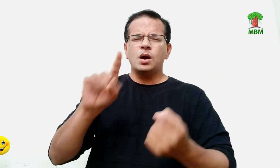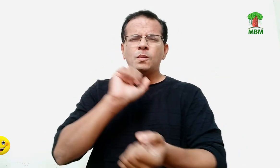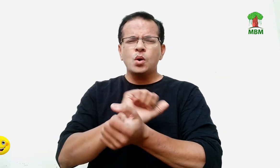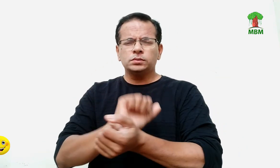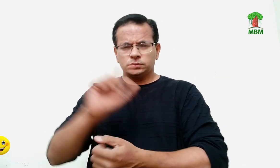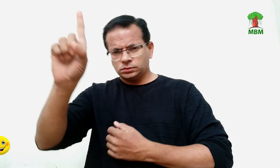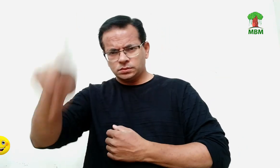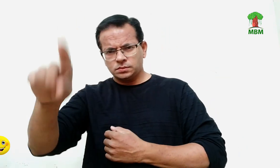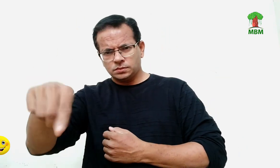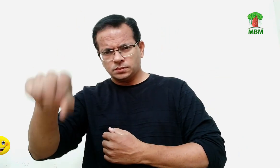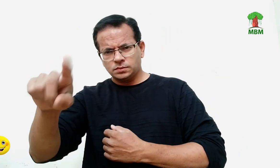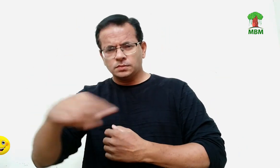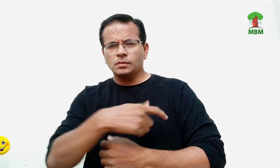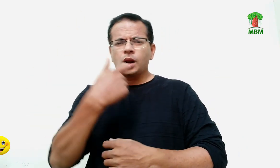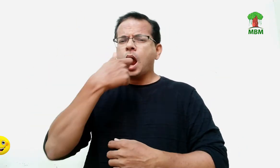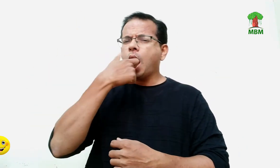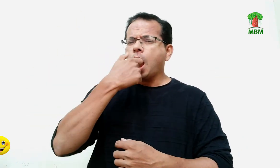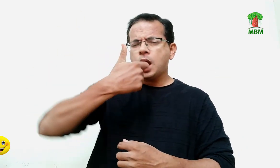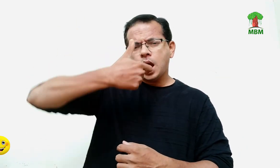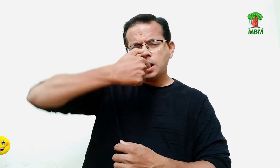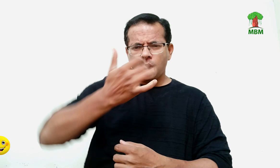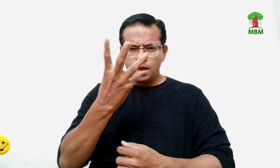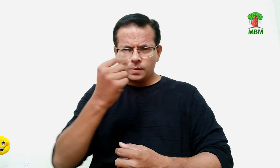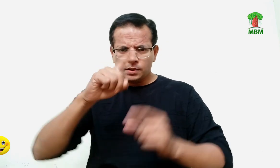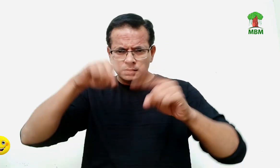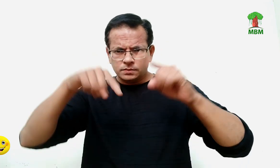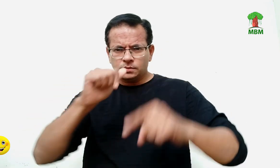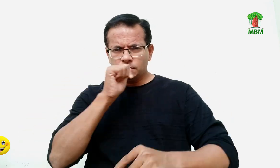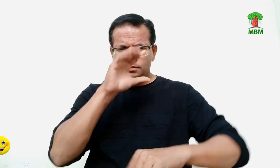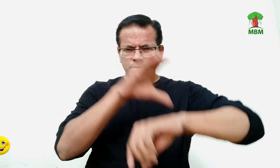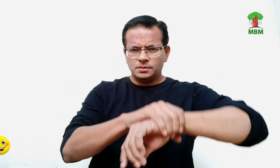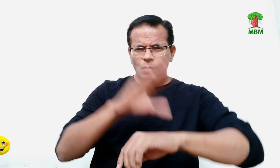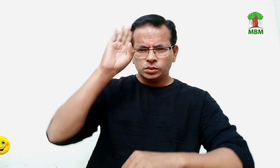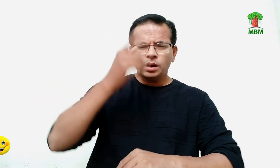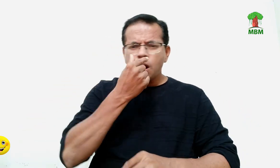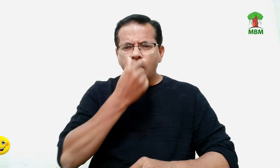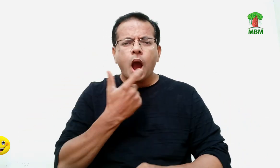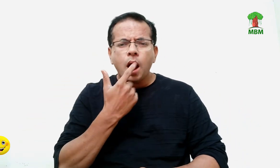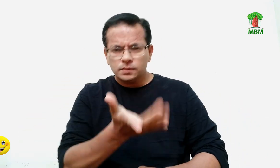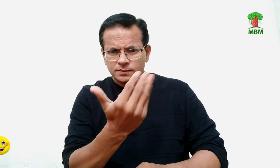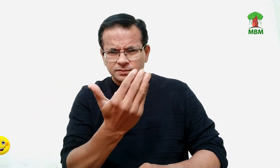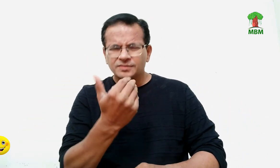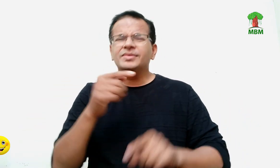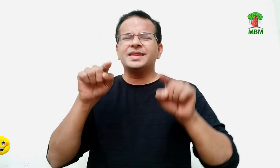जैसे ही उसने रैंपिन का एक लुड़ा खाया तब ही दर्वाजे पर जोर की एक आपट सुनाई थी वो डायर्म थी